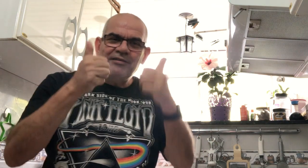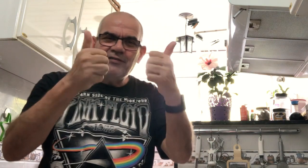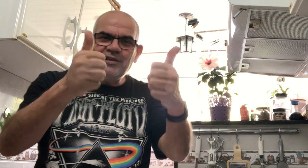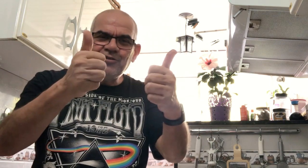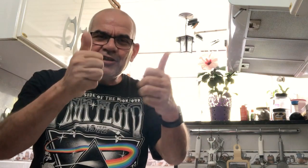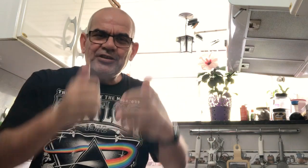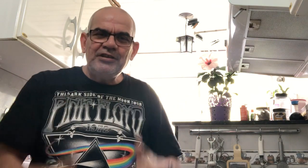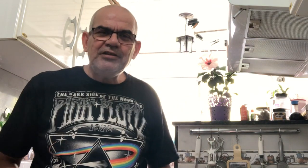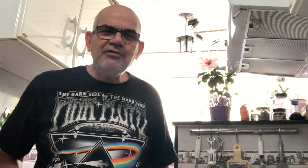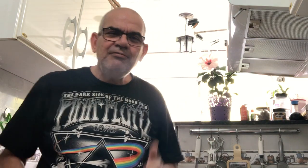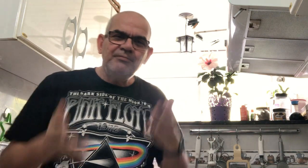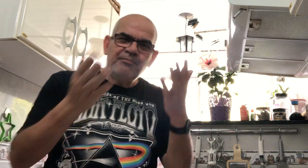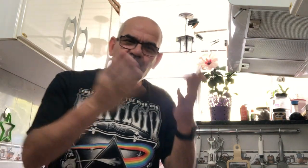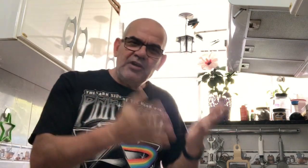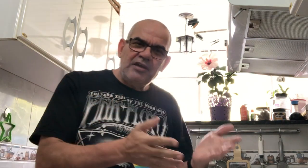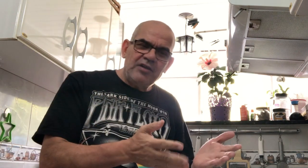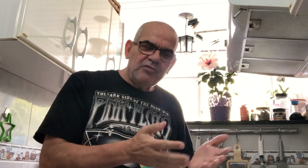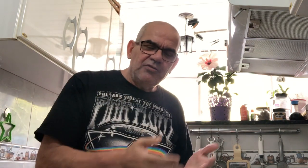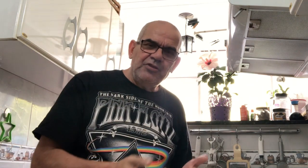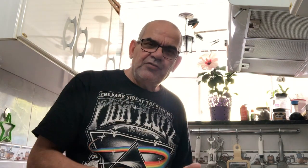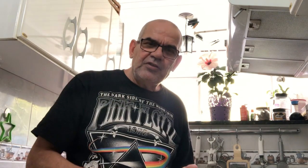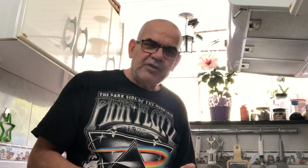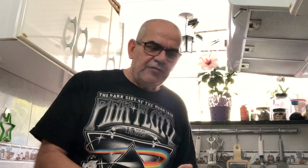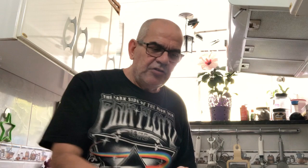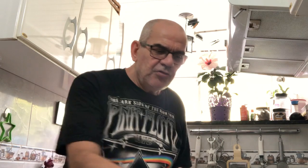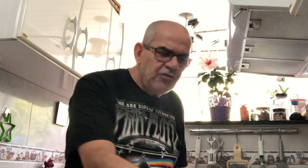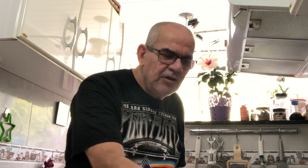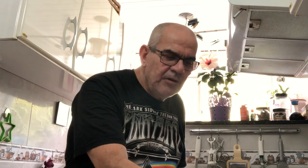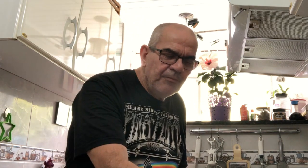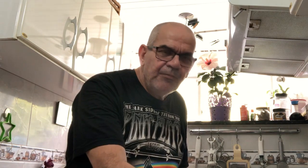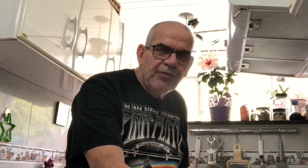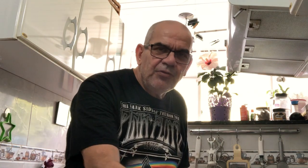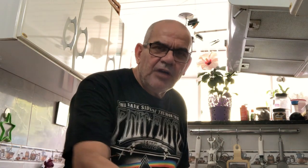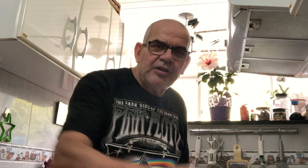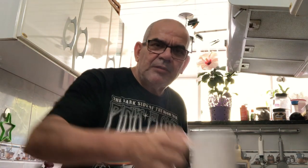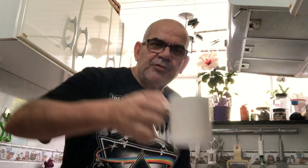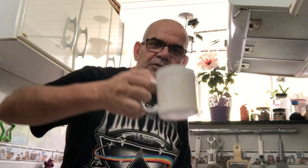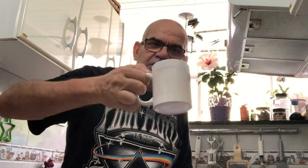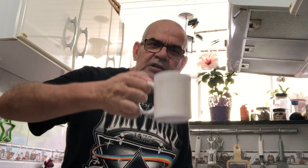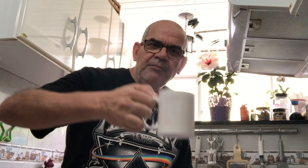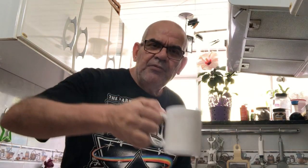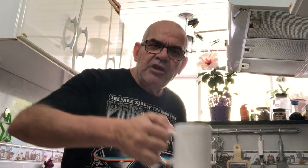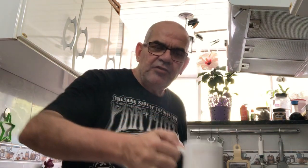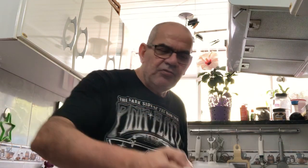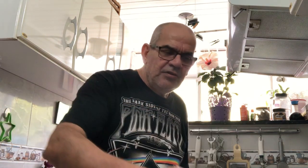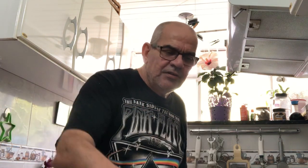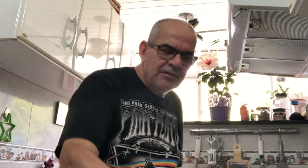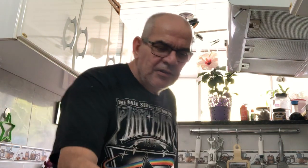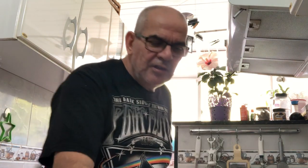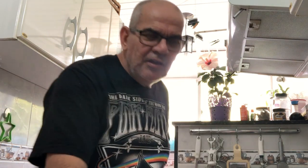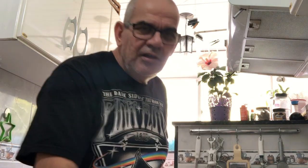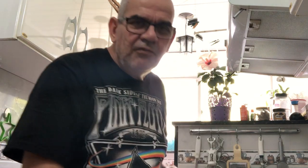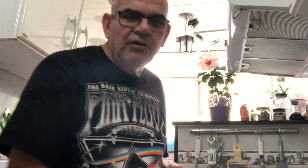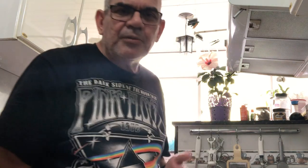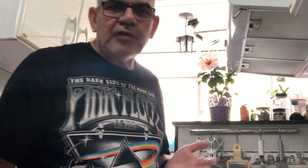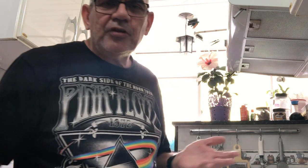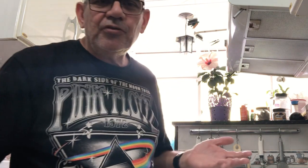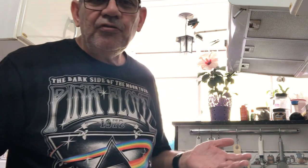Valeu, gente? Então. Esse era o vídeo fazendo café de hoje. O café está pronto aqui. Servidos. Um abraço a todos.